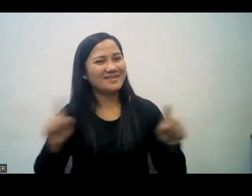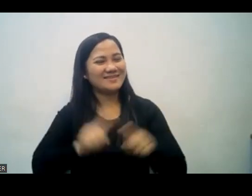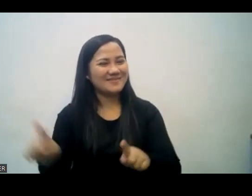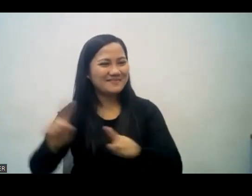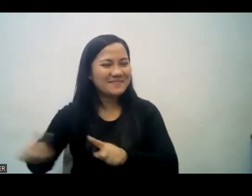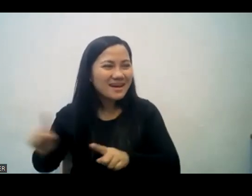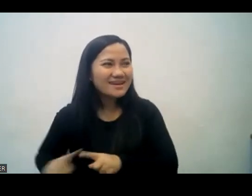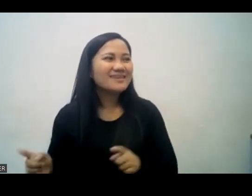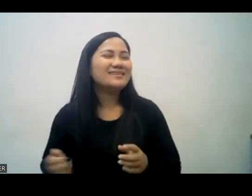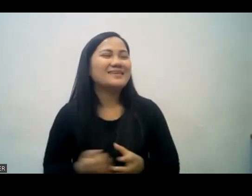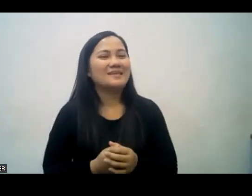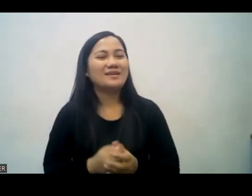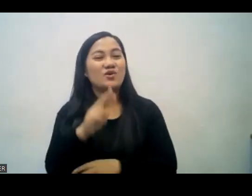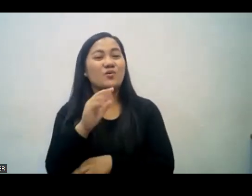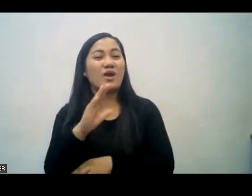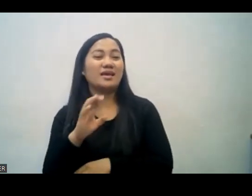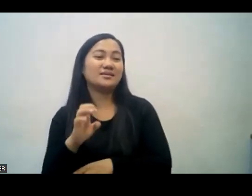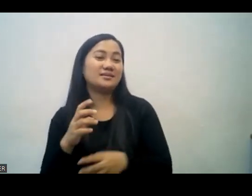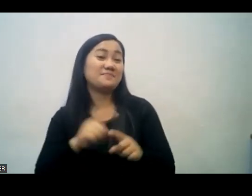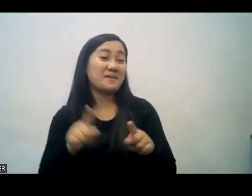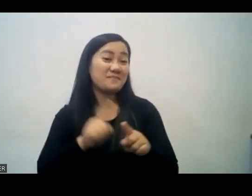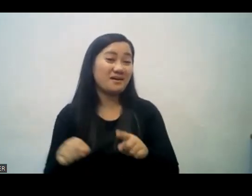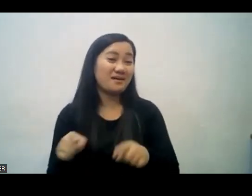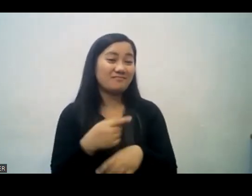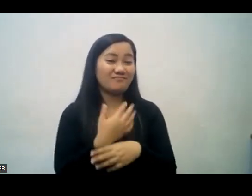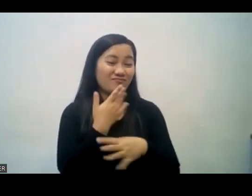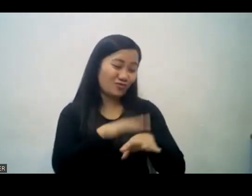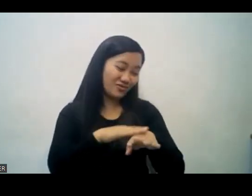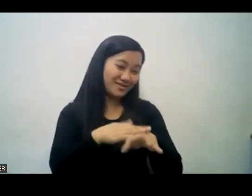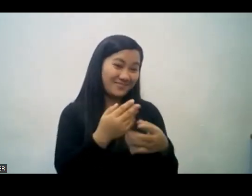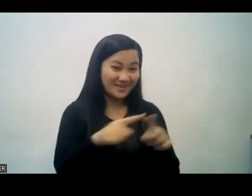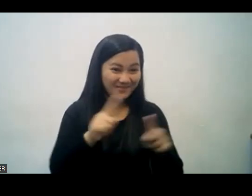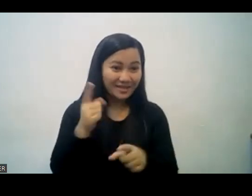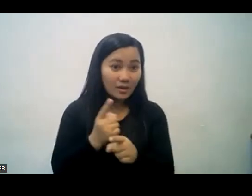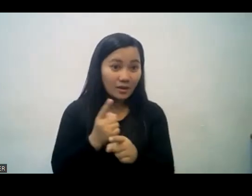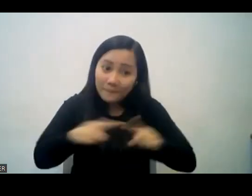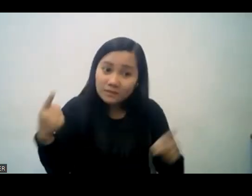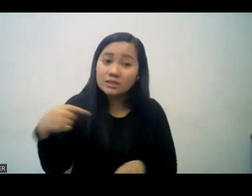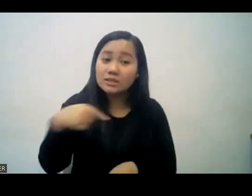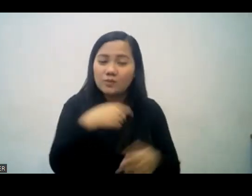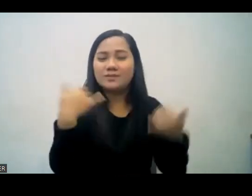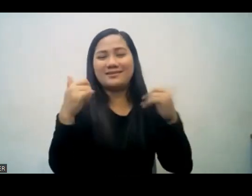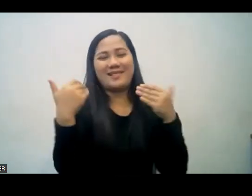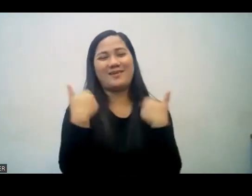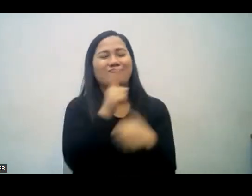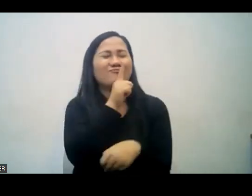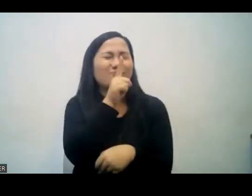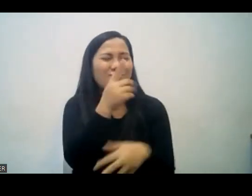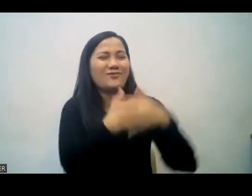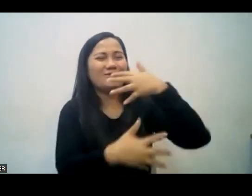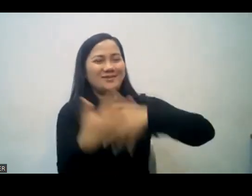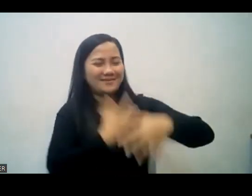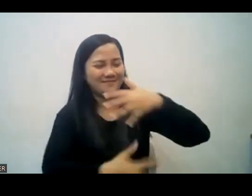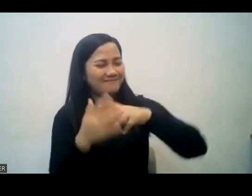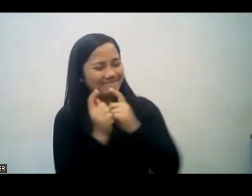if we get salvation we can have true fellowship kaya nga kahit na magkakaiba po yung ating pagkamamayan